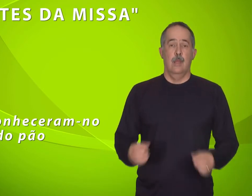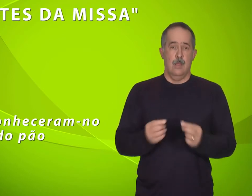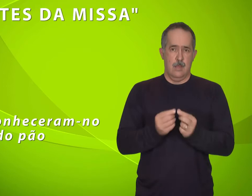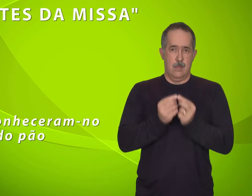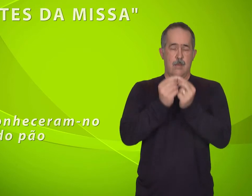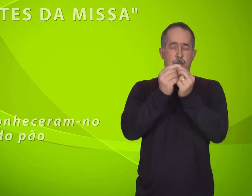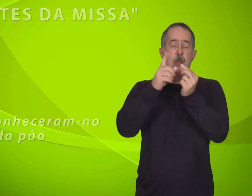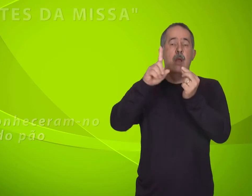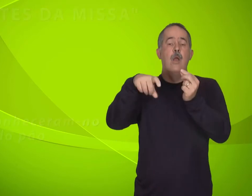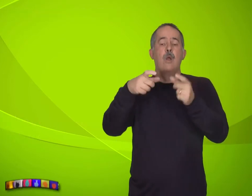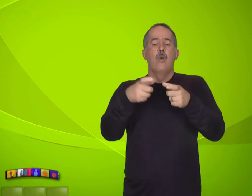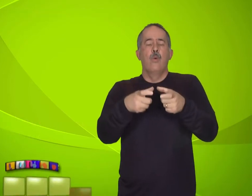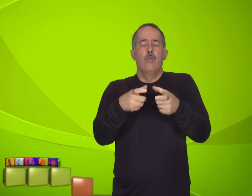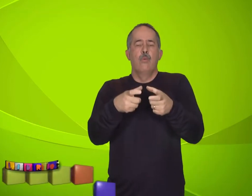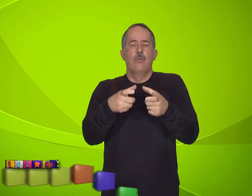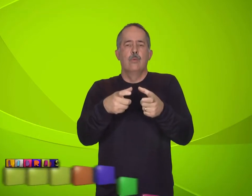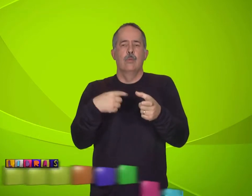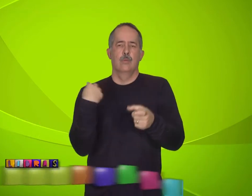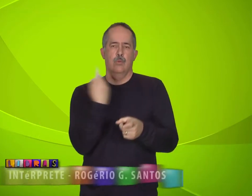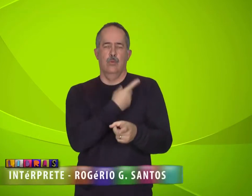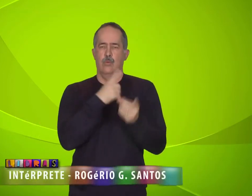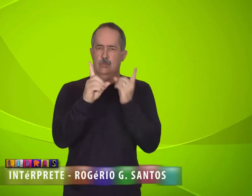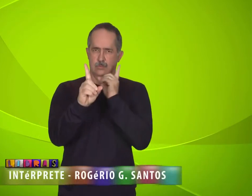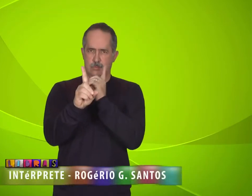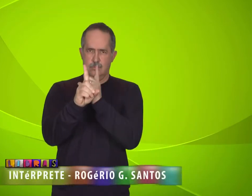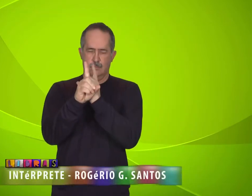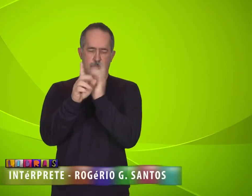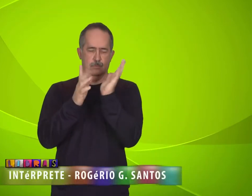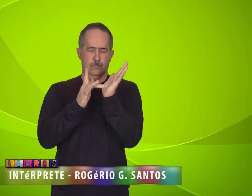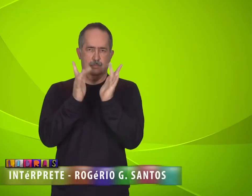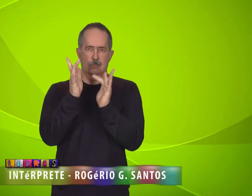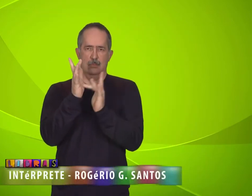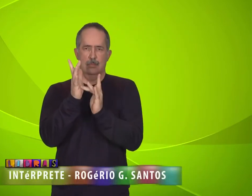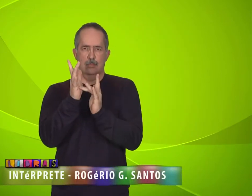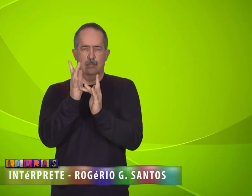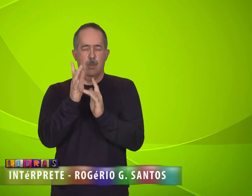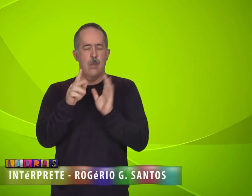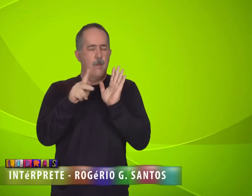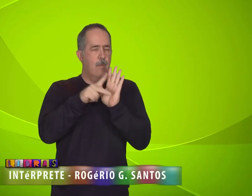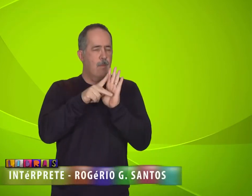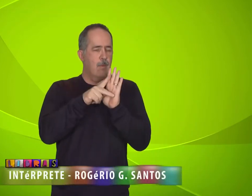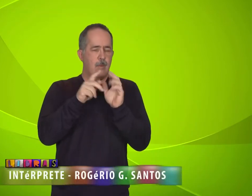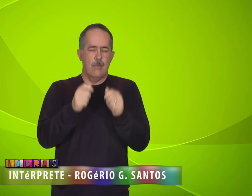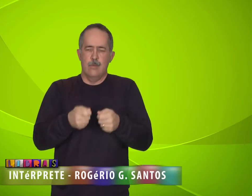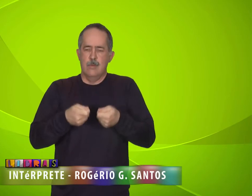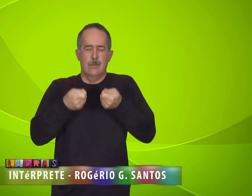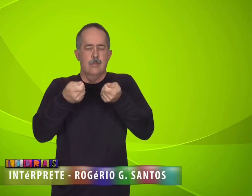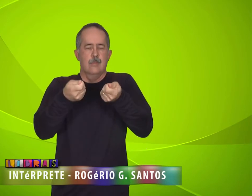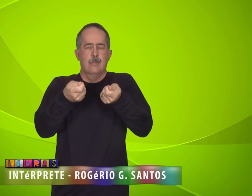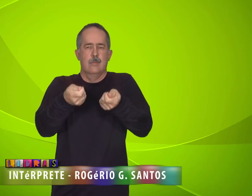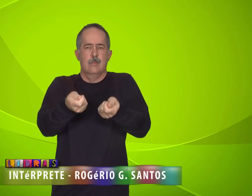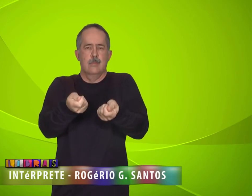lugar de encontro com Cristo que se oferece como sacrifício para nossa salvação.